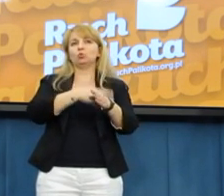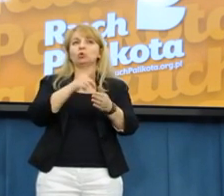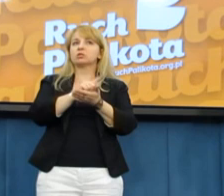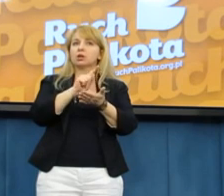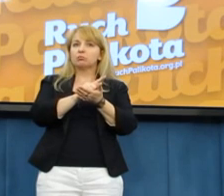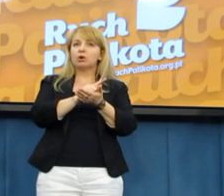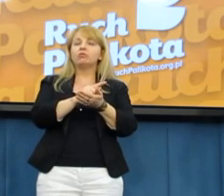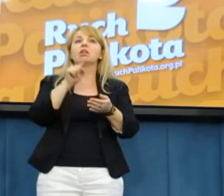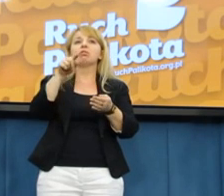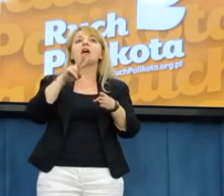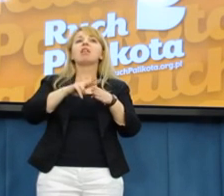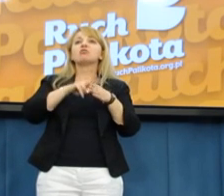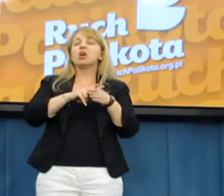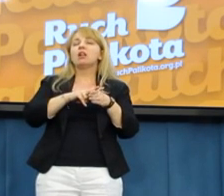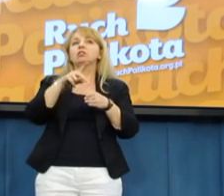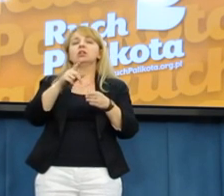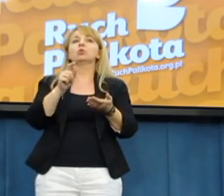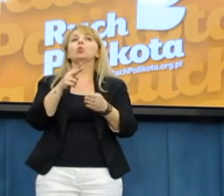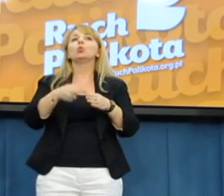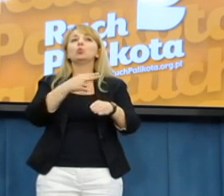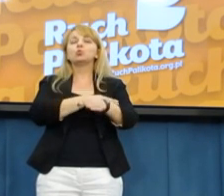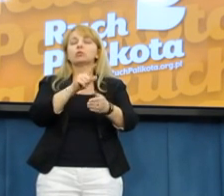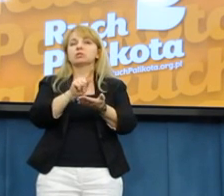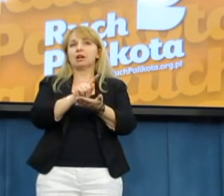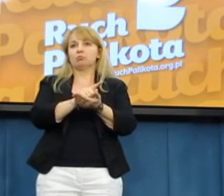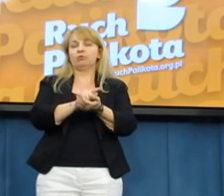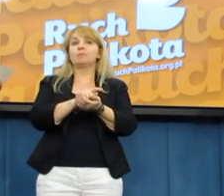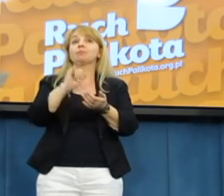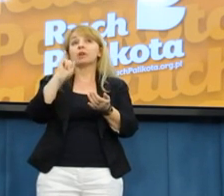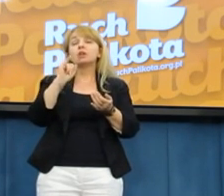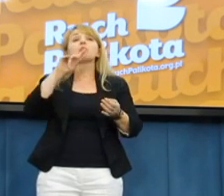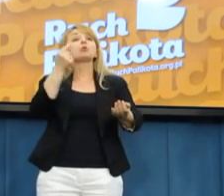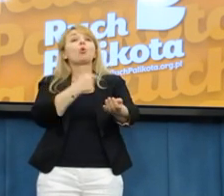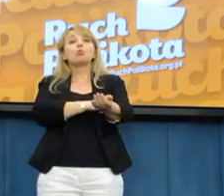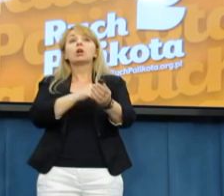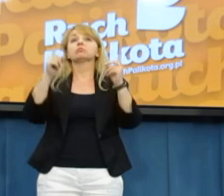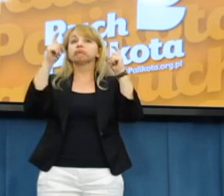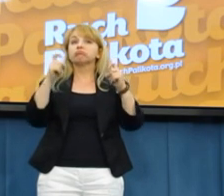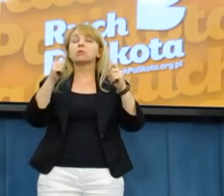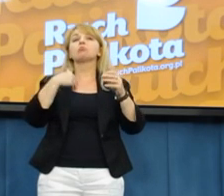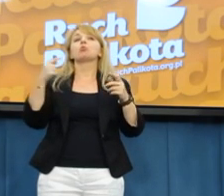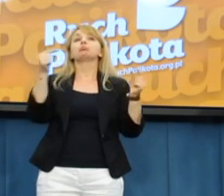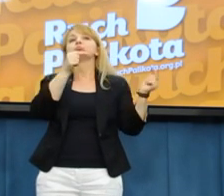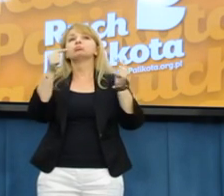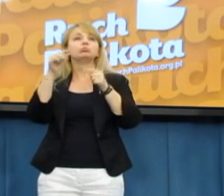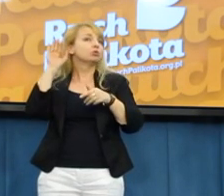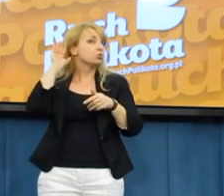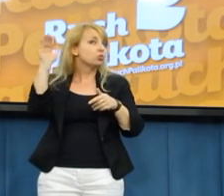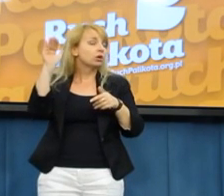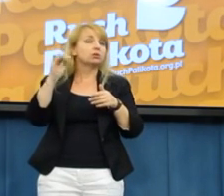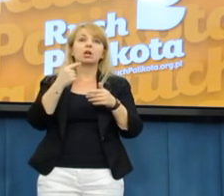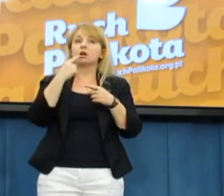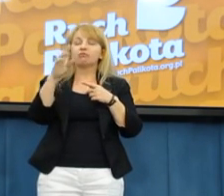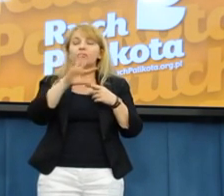Skarbowego. Prokurator Jacek Lipiński przyjął sprawę, rozpoczął się przesłuchania. Byli już